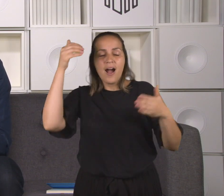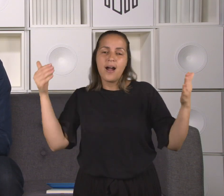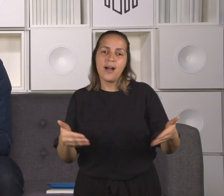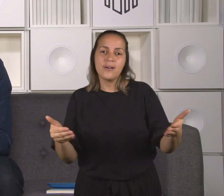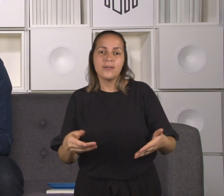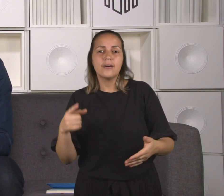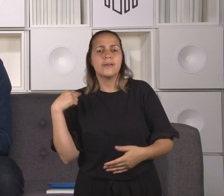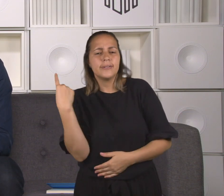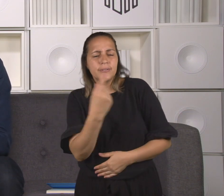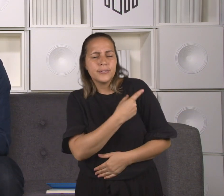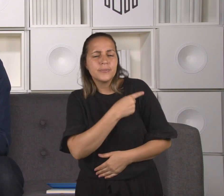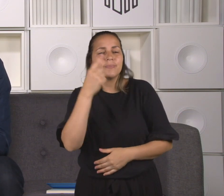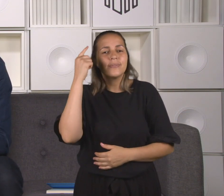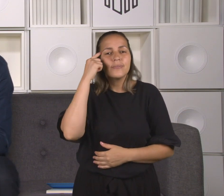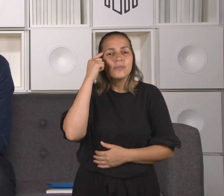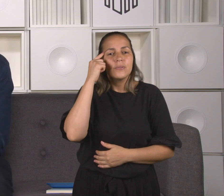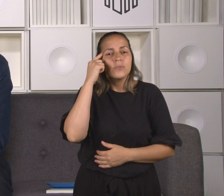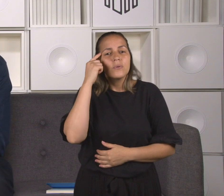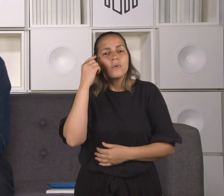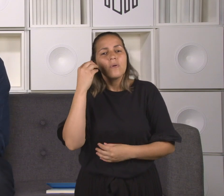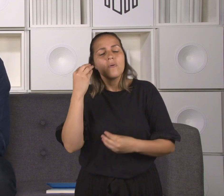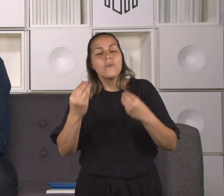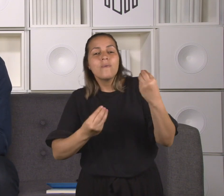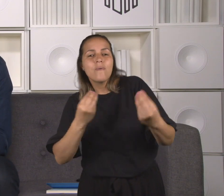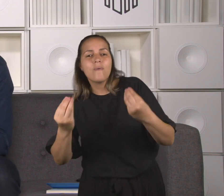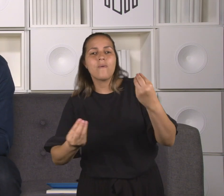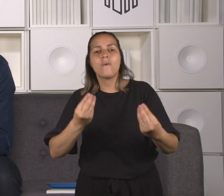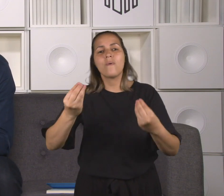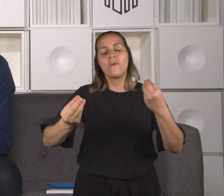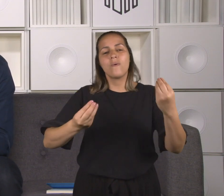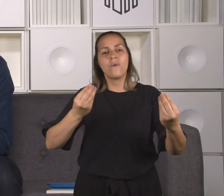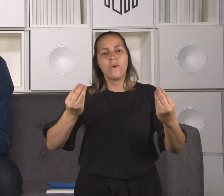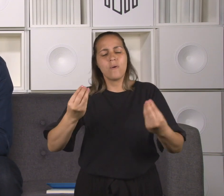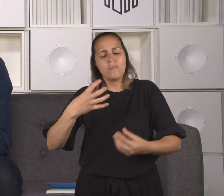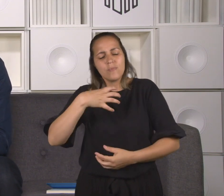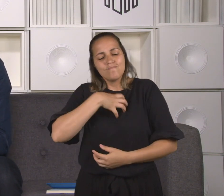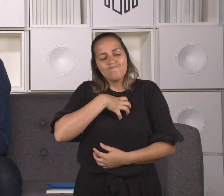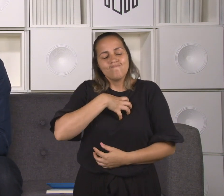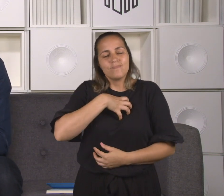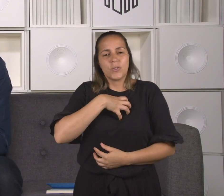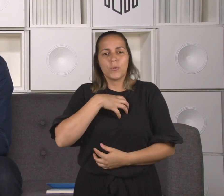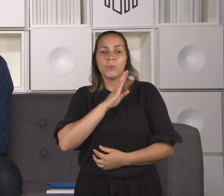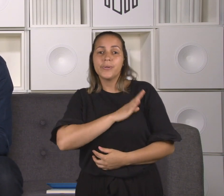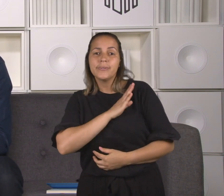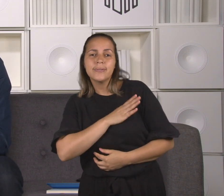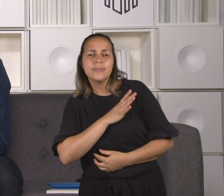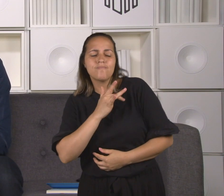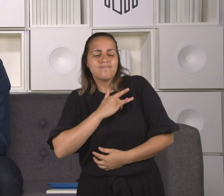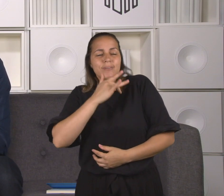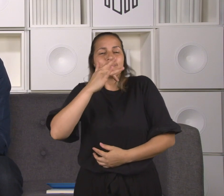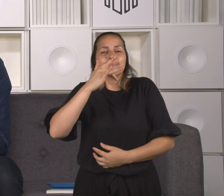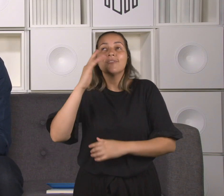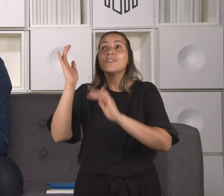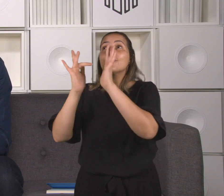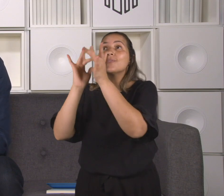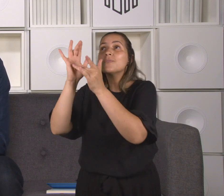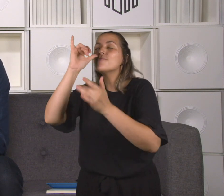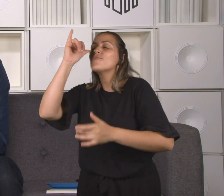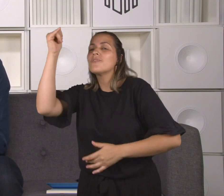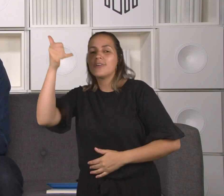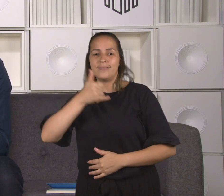escreva a sua oração a respeito de alguma coisa que tocou você a respeito